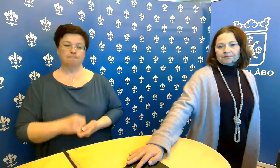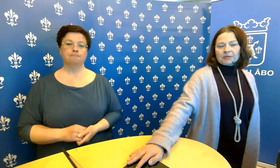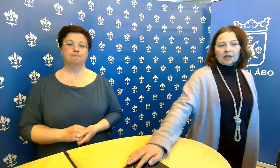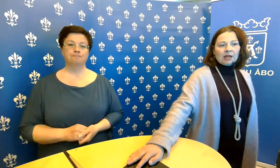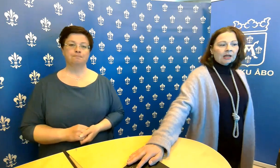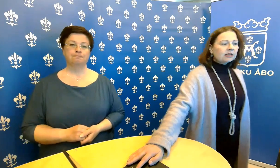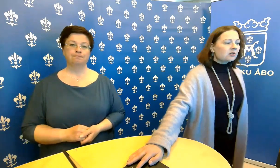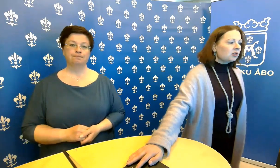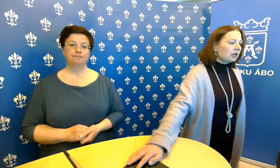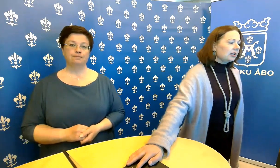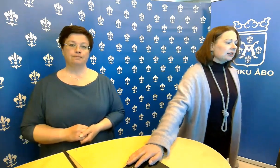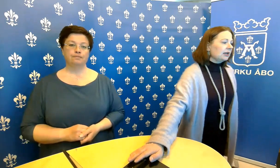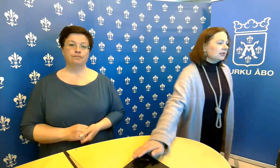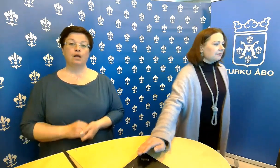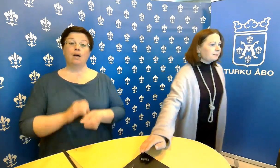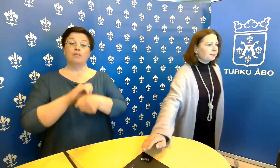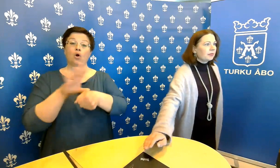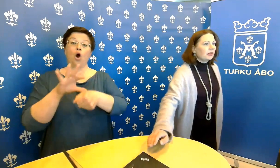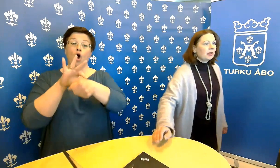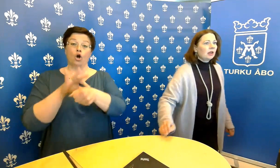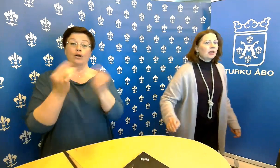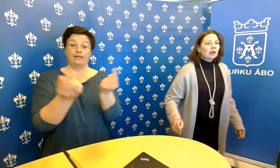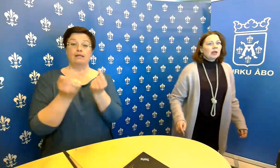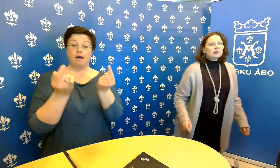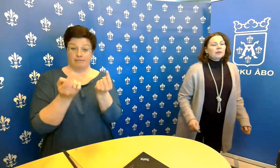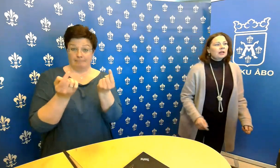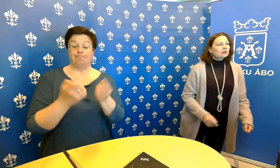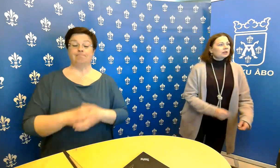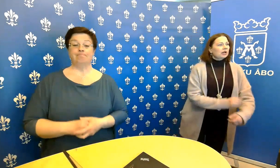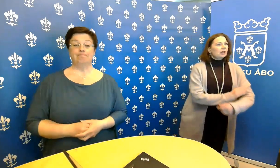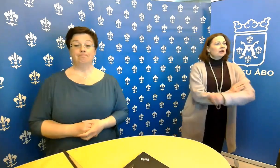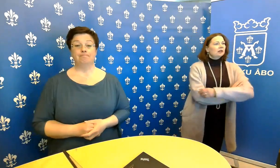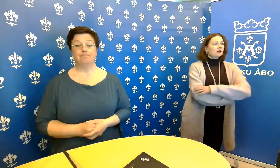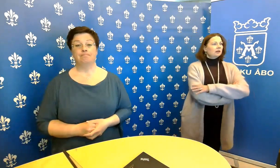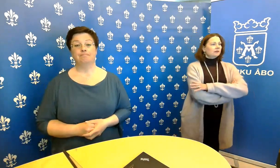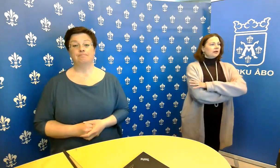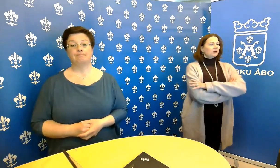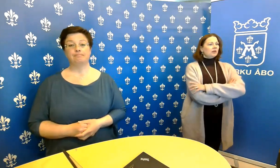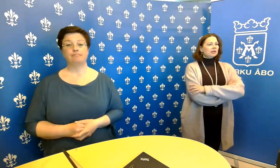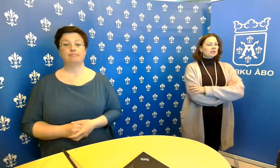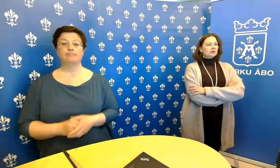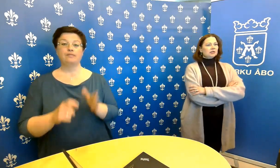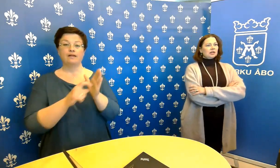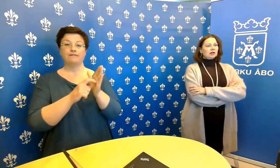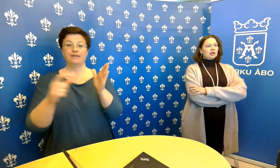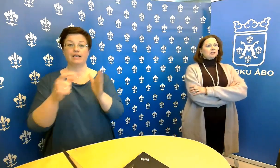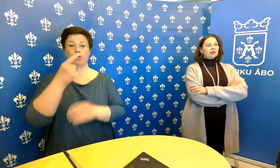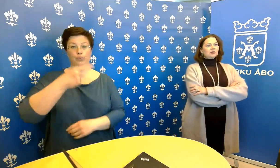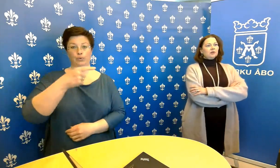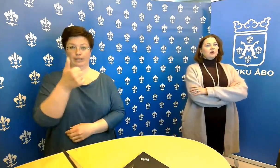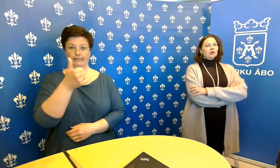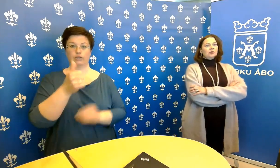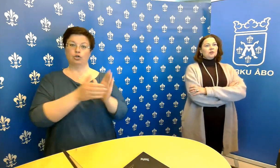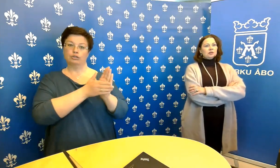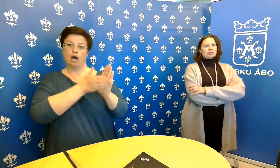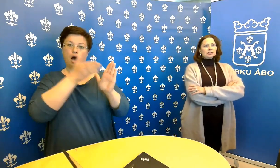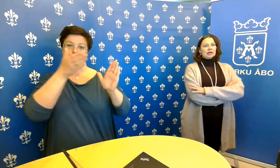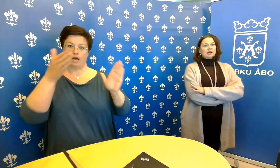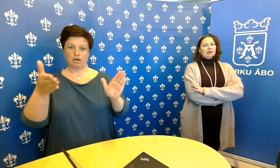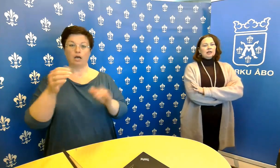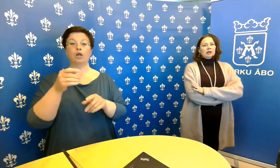Tästä koronatilanteesta. Meillä viikon 19 aikana on tehty